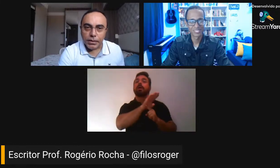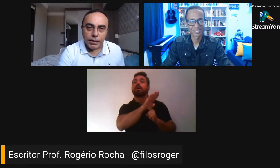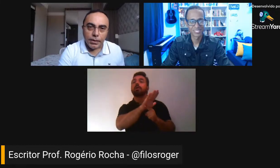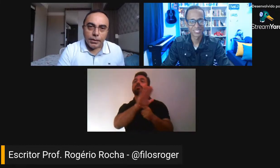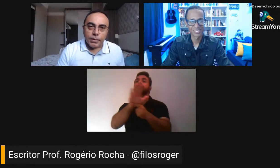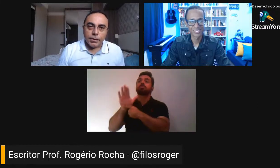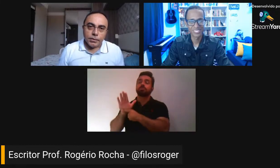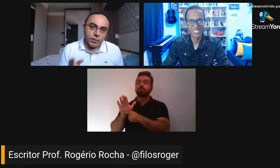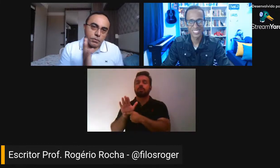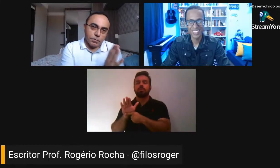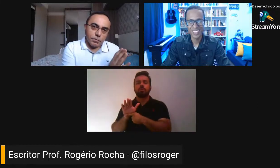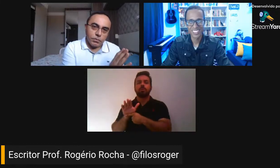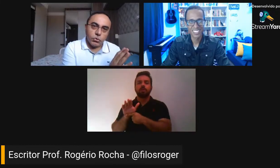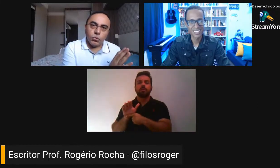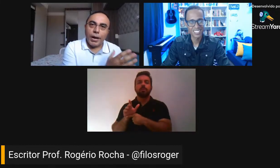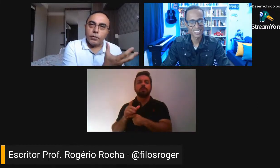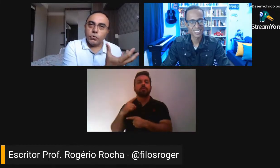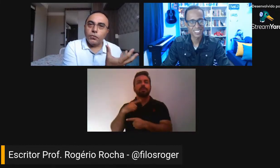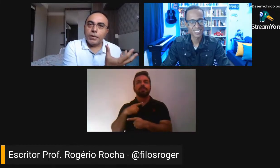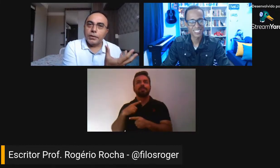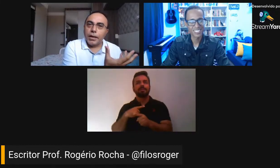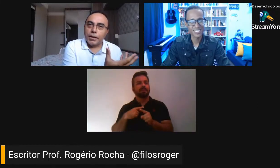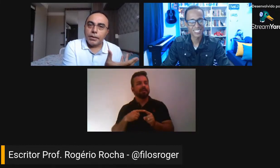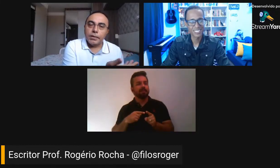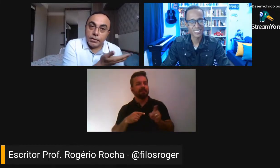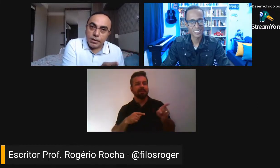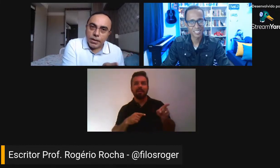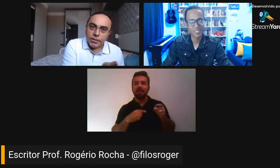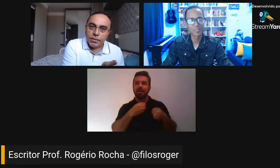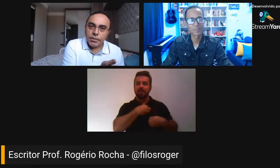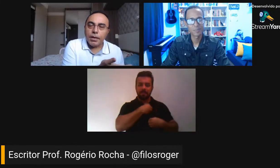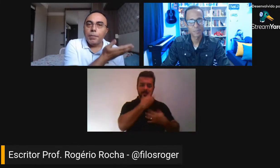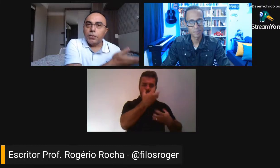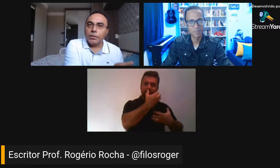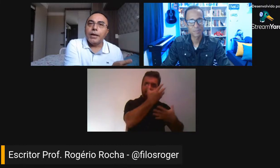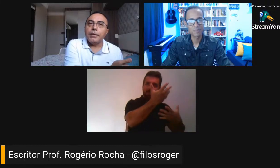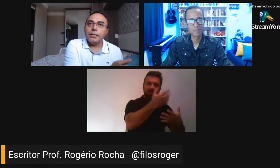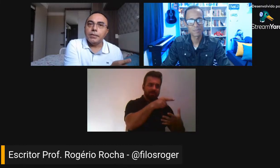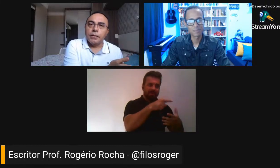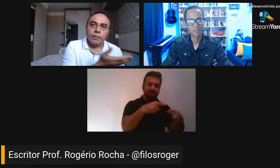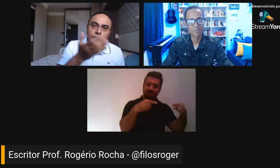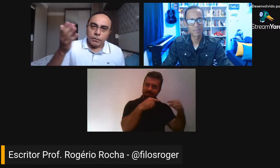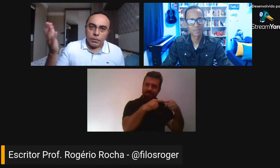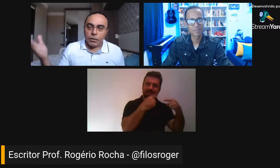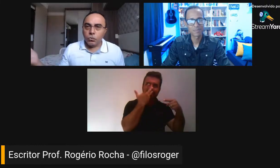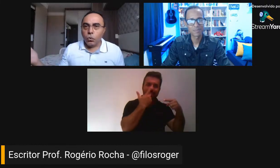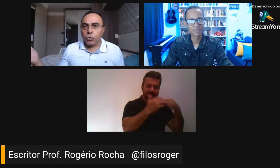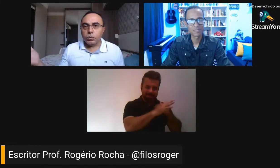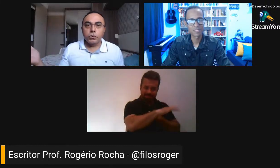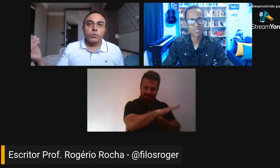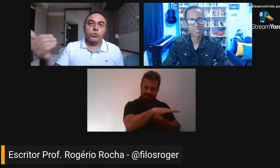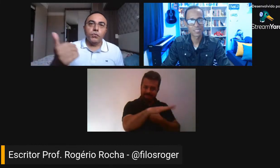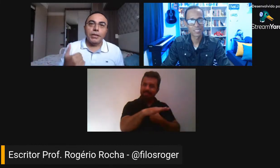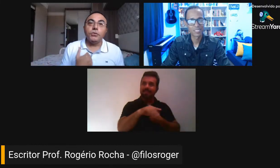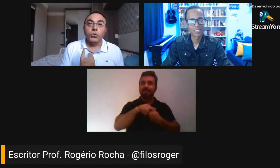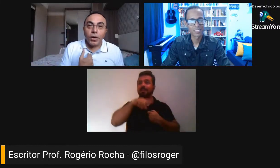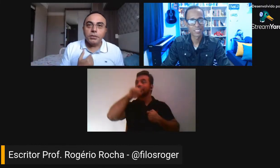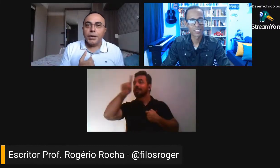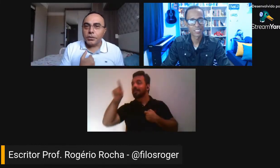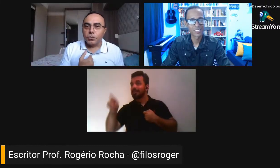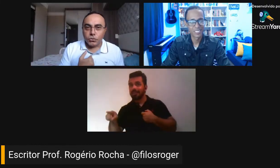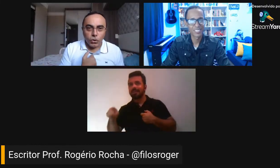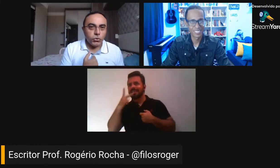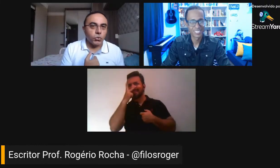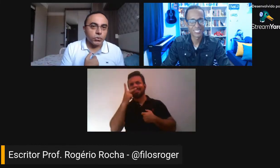de fazer aí, são, de um lado eu estou falando da realidade das crianças, abandonadas, e do outro eu estou falando de